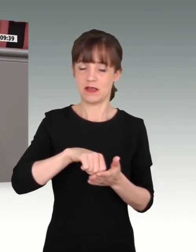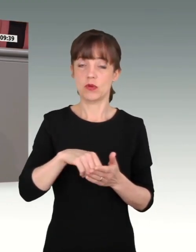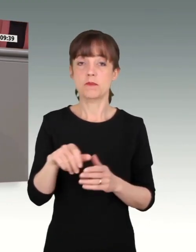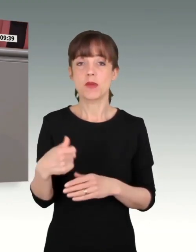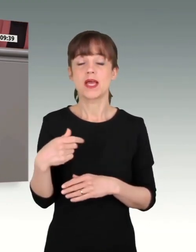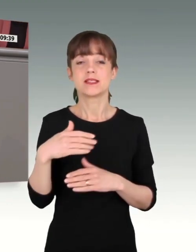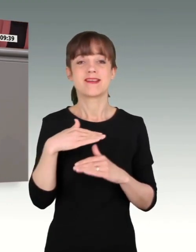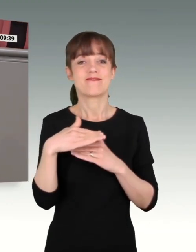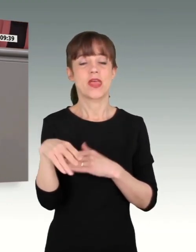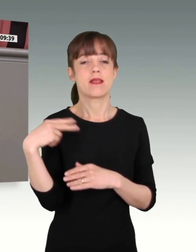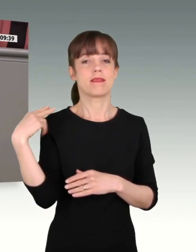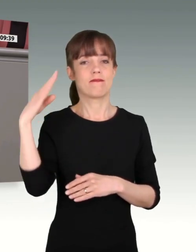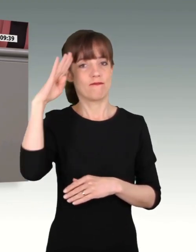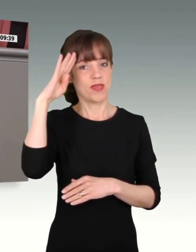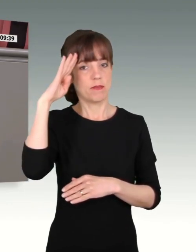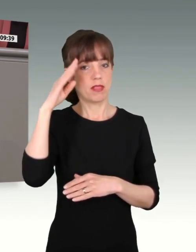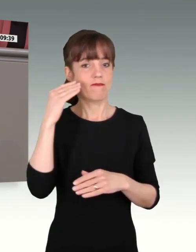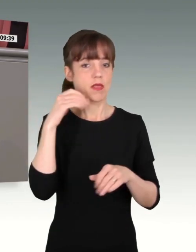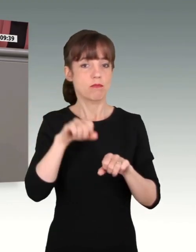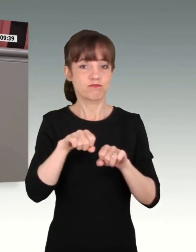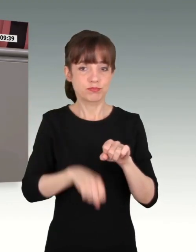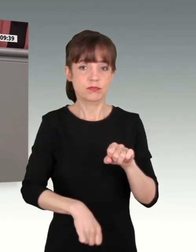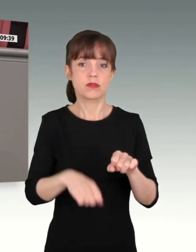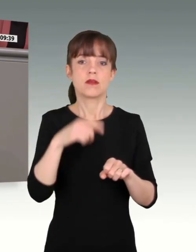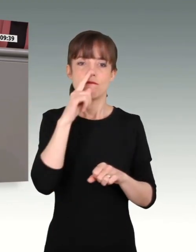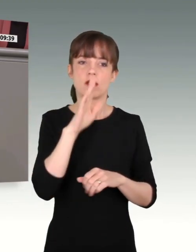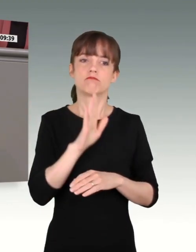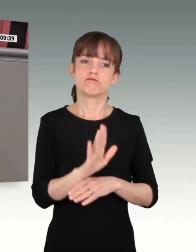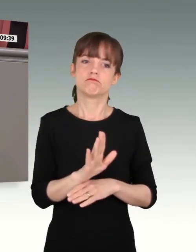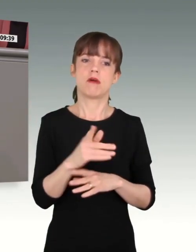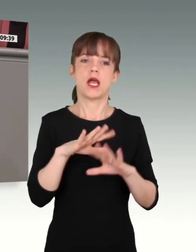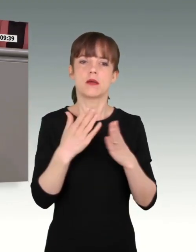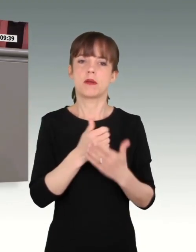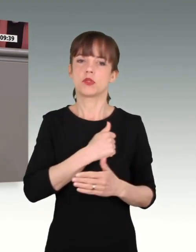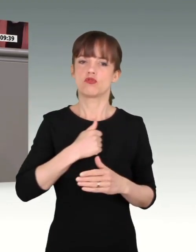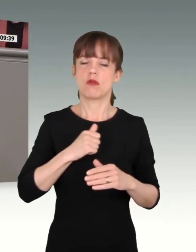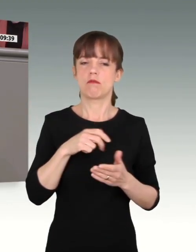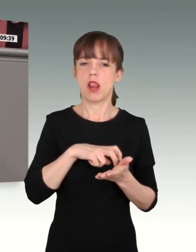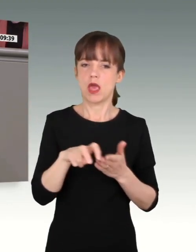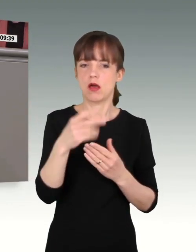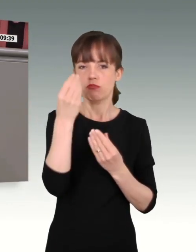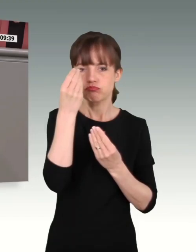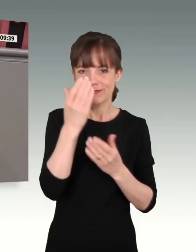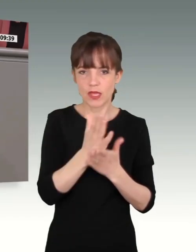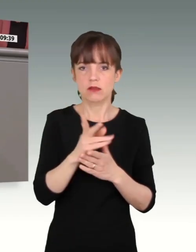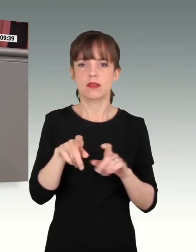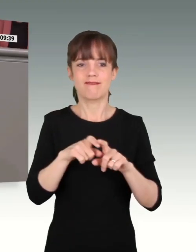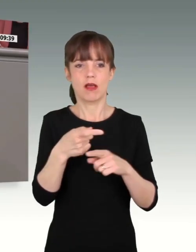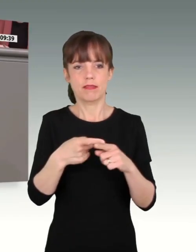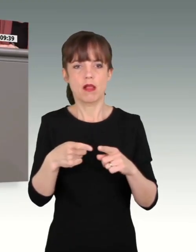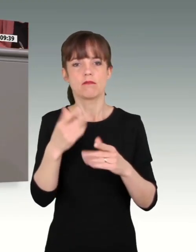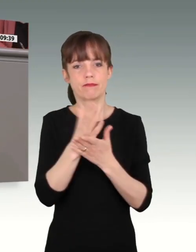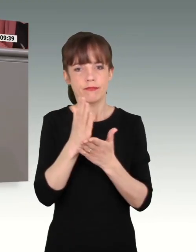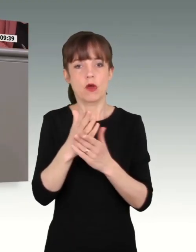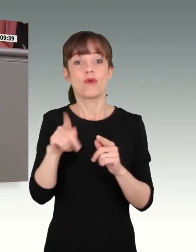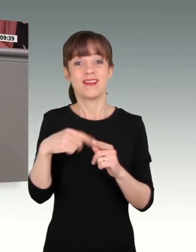ab, nachdem sie die allgemeinmilitärischen Lehrgänge sowie ihre Fachteile absolviert haben und nach drei Jahren zum ersten Mal in Führungsverantwortung in die